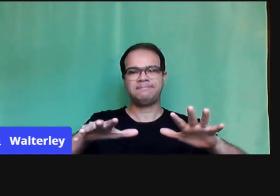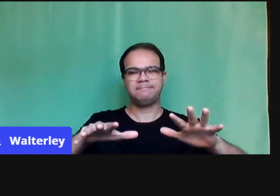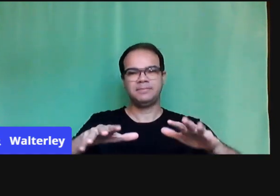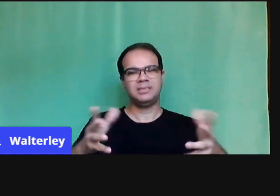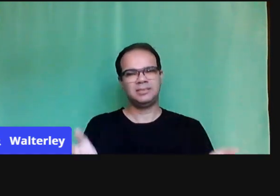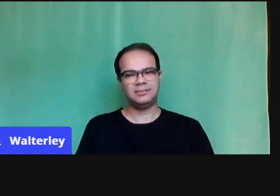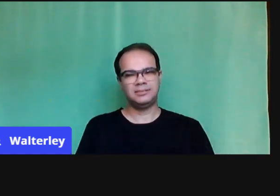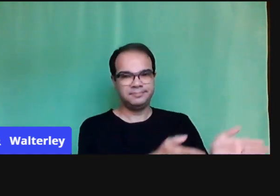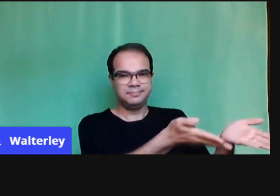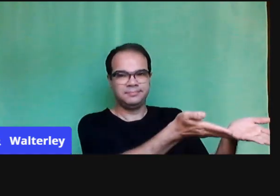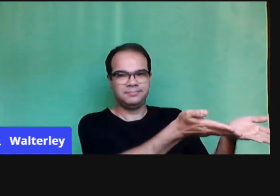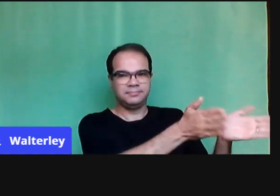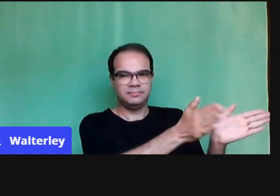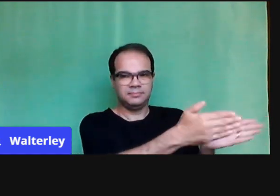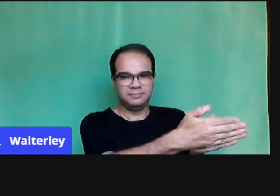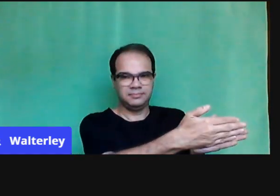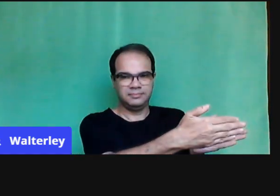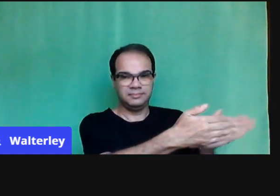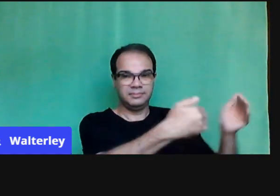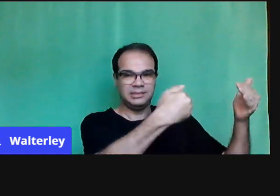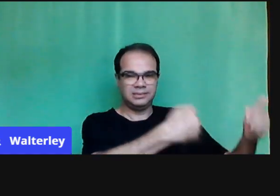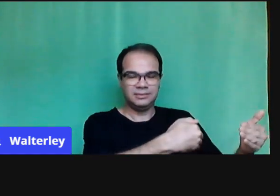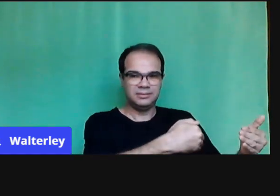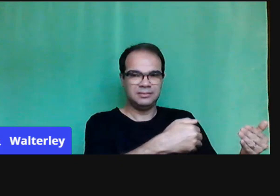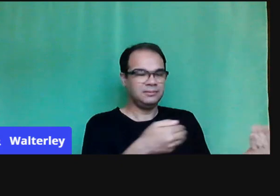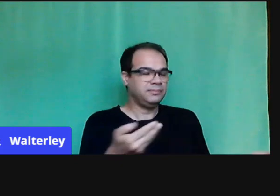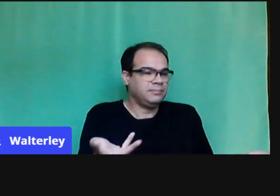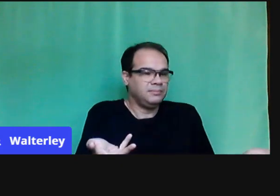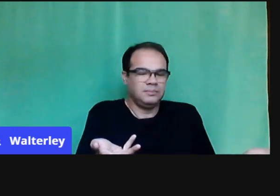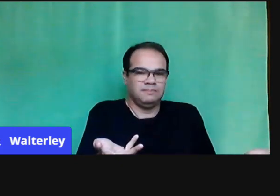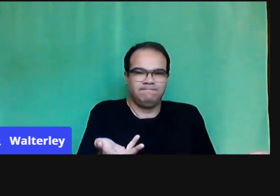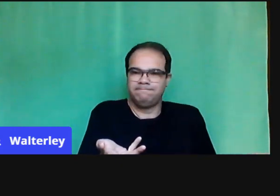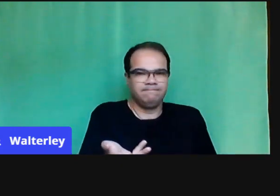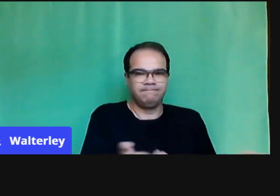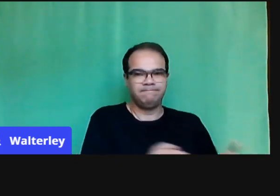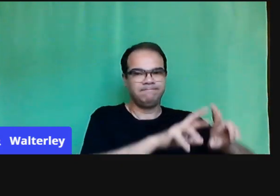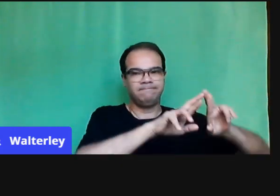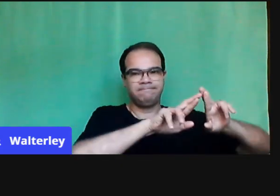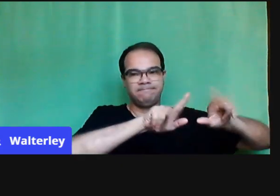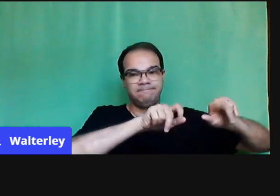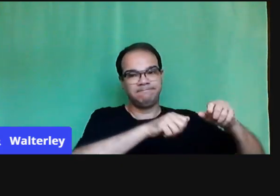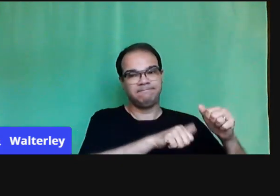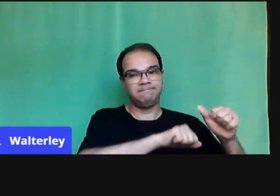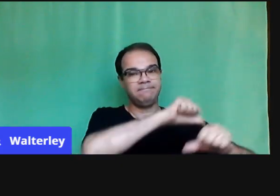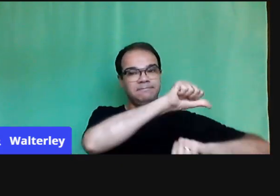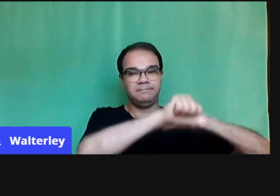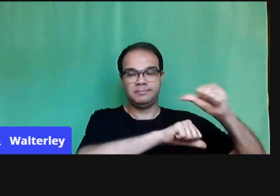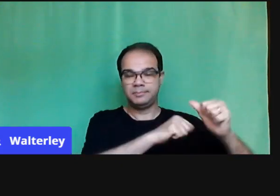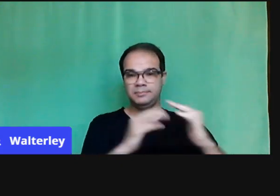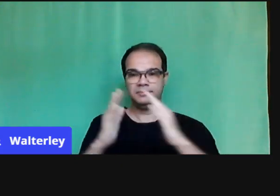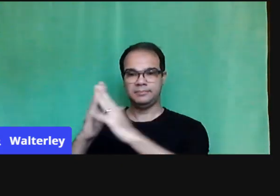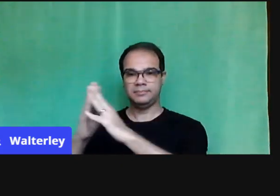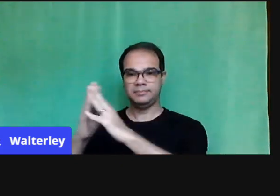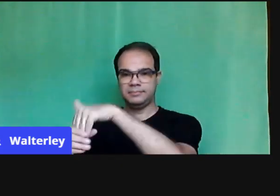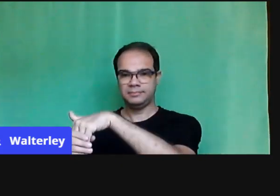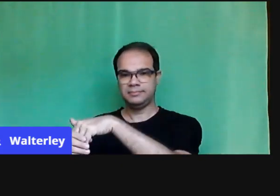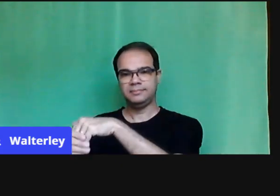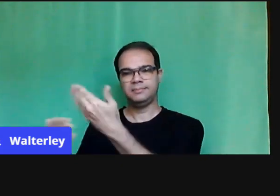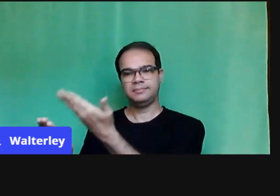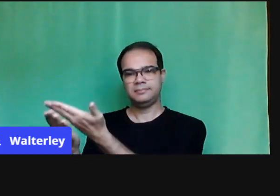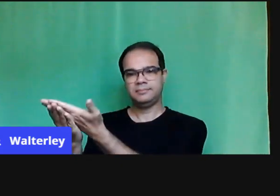sala de aula. E antes de trazer qualquer outra informação, acho que é importante a gente trazer o que os estudos,